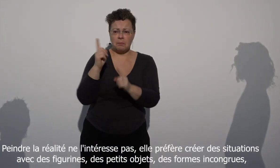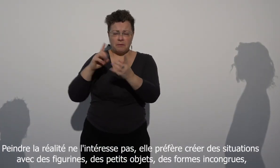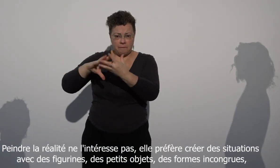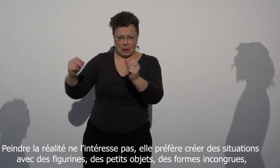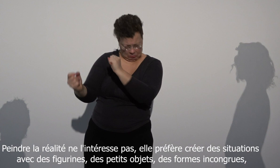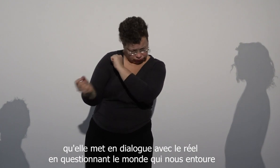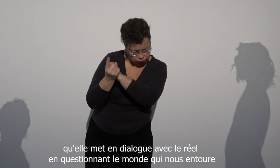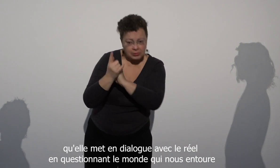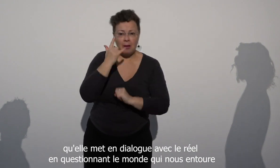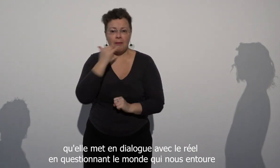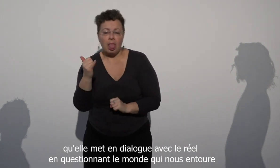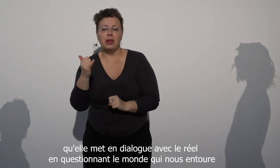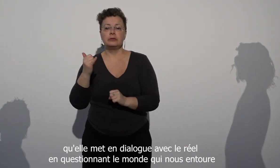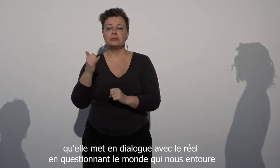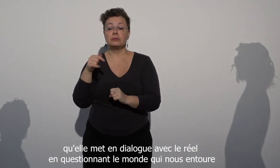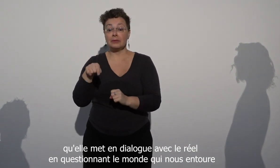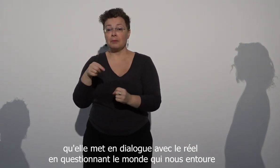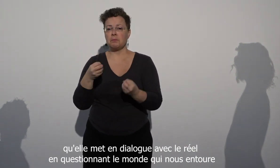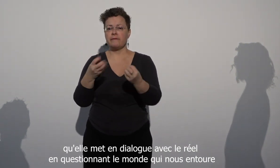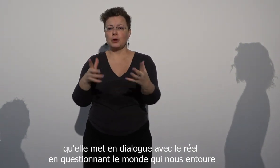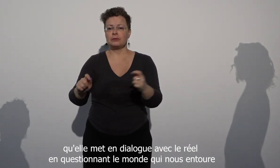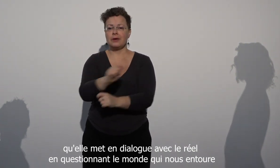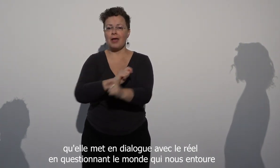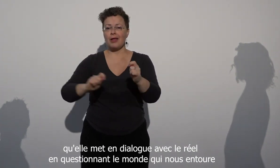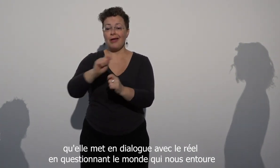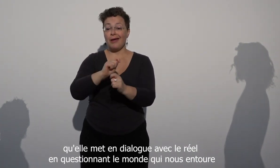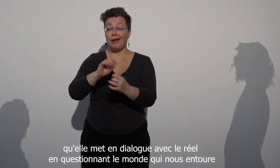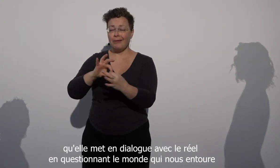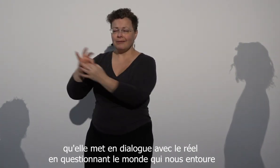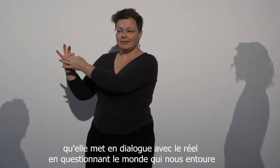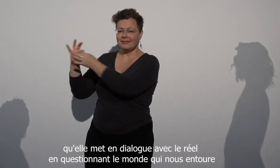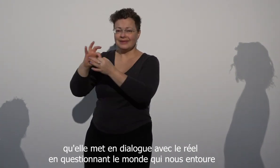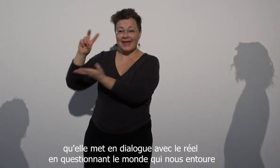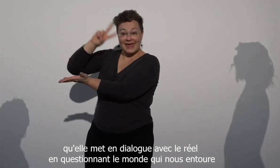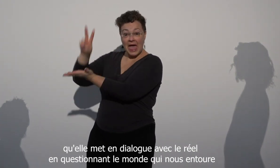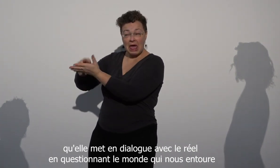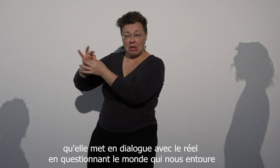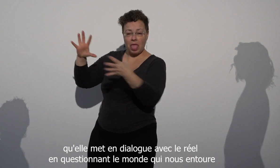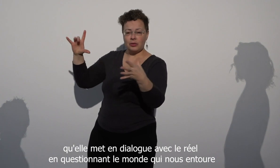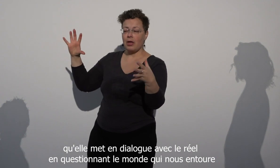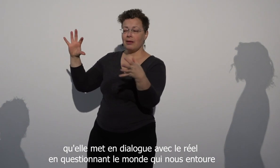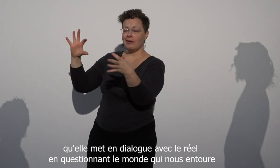qu'elle met en dialogue avec le réel en questionnant le monde qui nous entoure et la possibilité de le représenter,